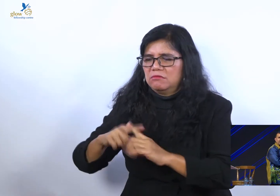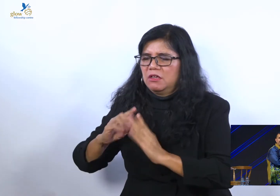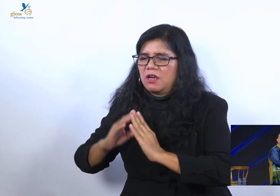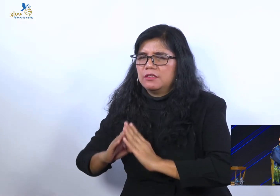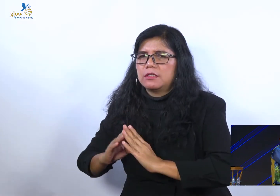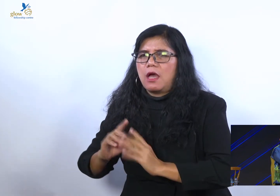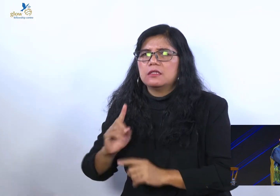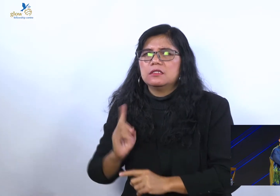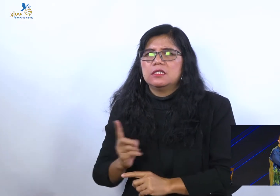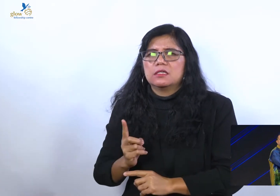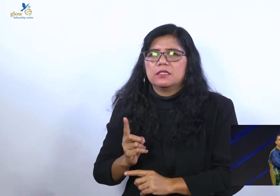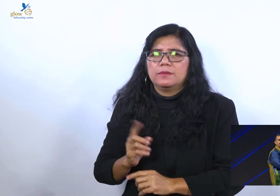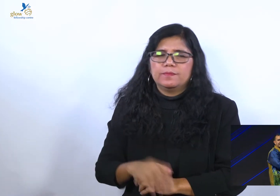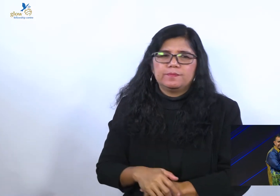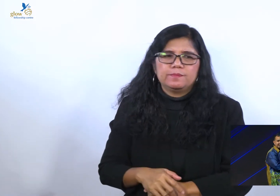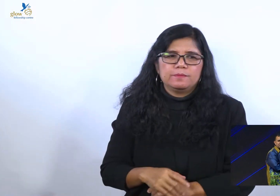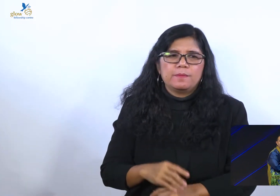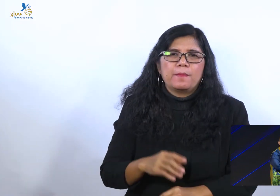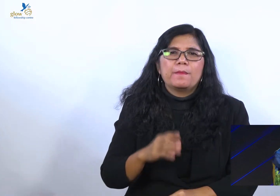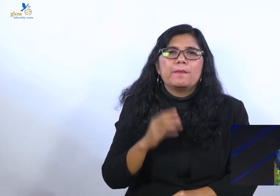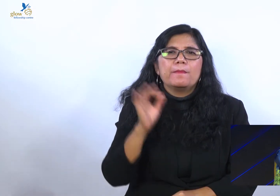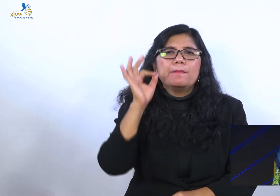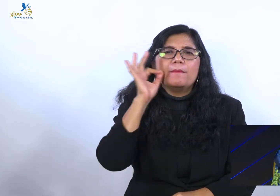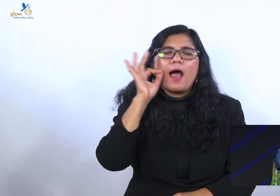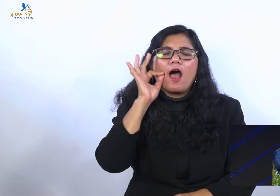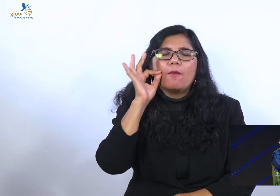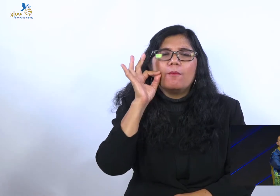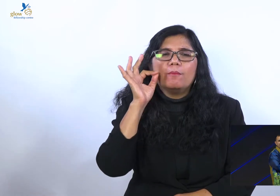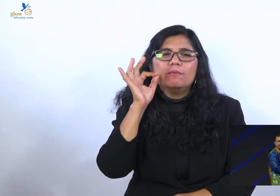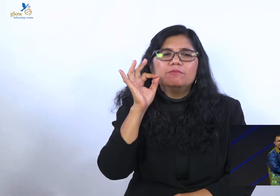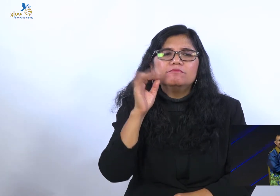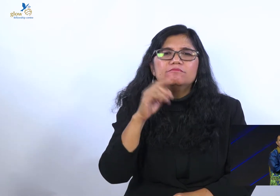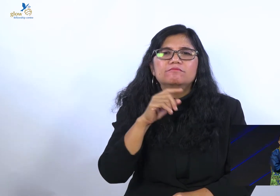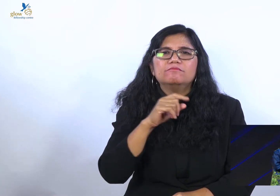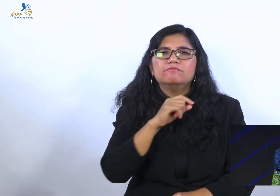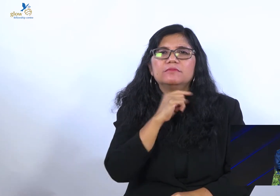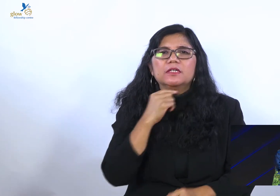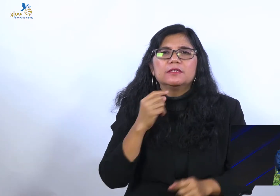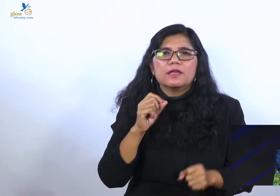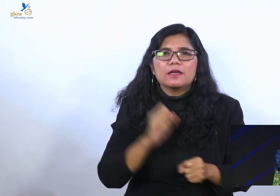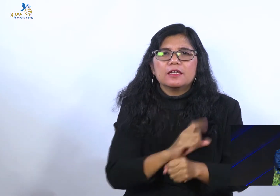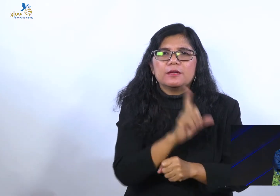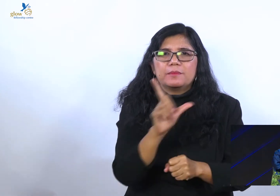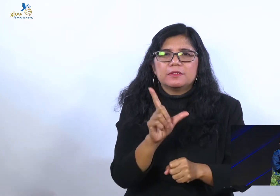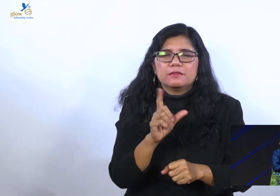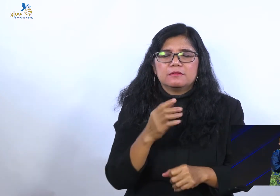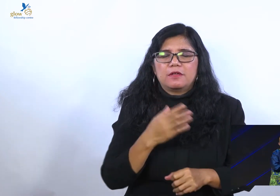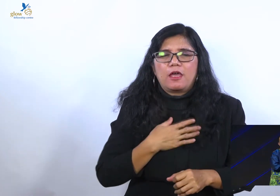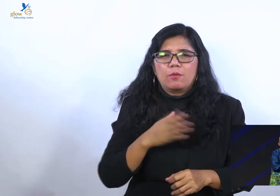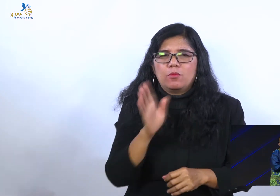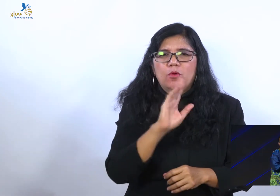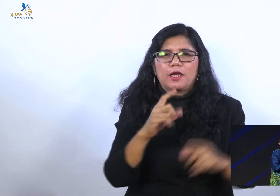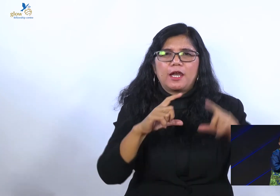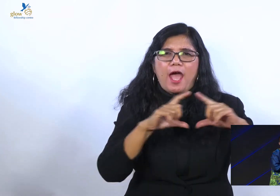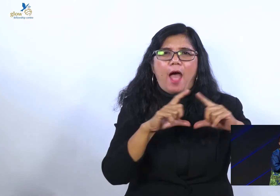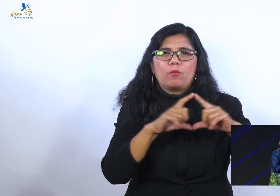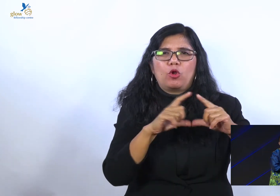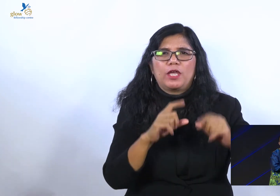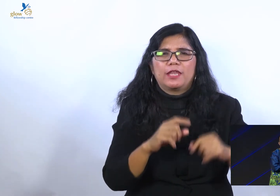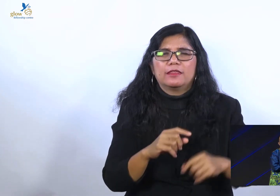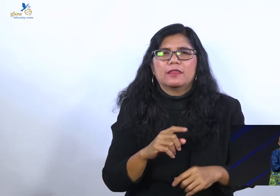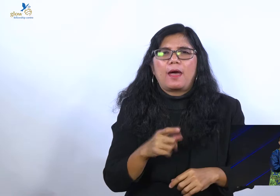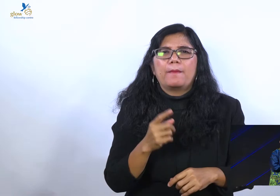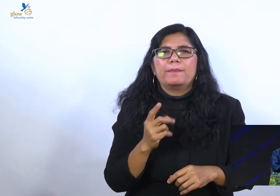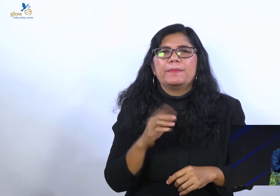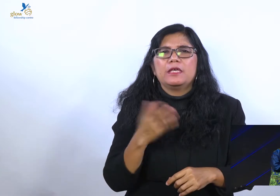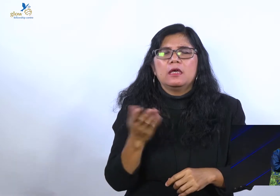bukan apologet. Saya seorang penginjil. Yang Tuhan percayakan untuk mengembalakan jemaah. Karena itu tugas saya